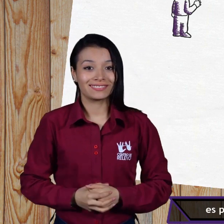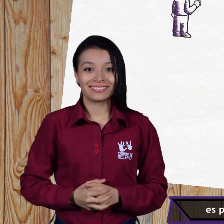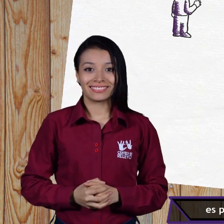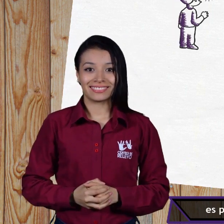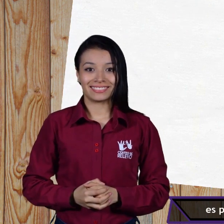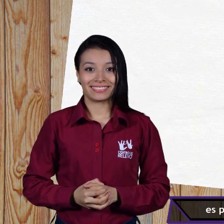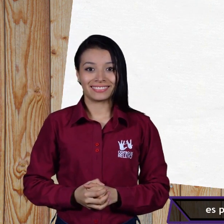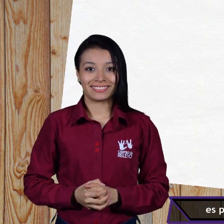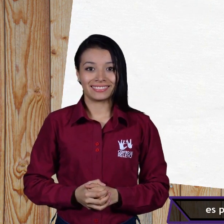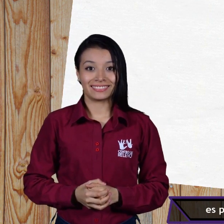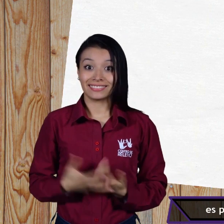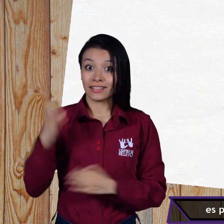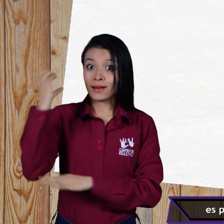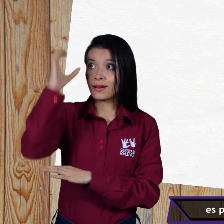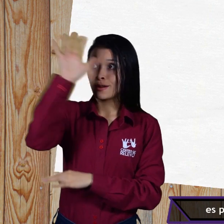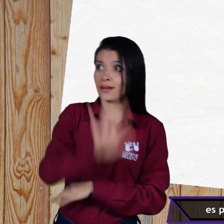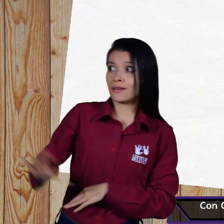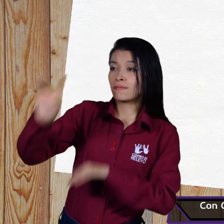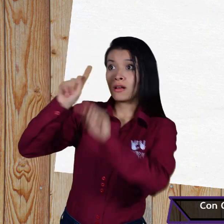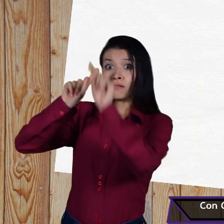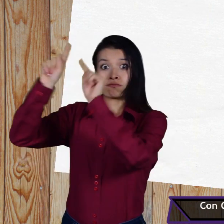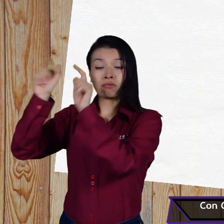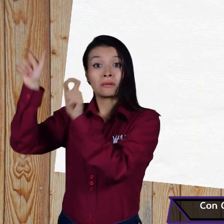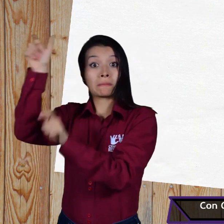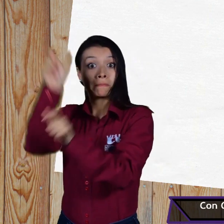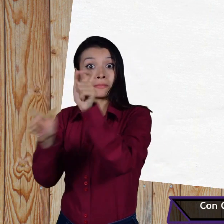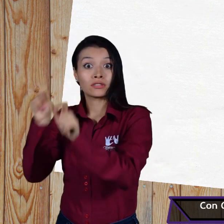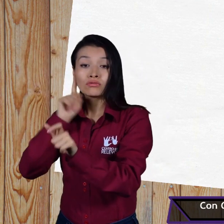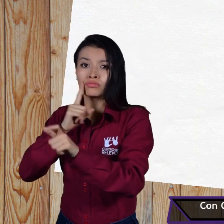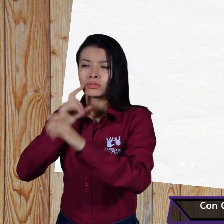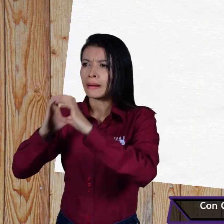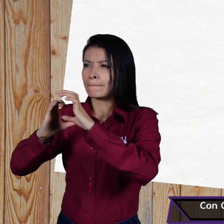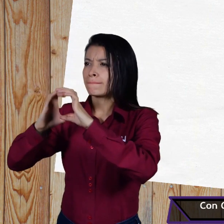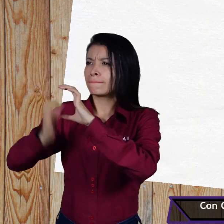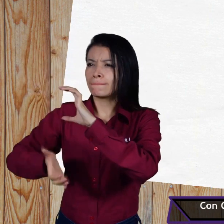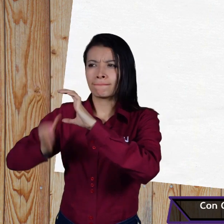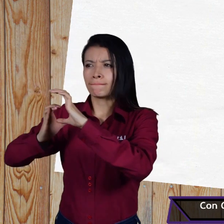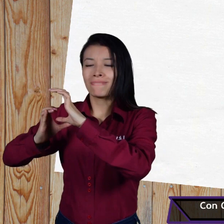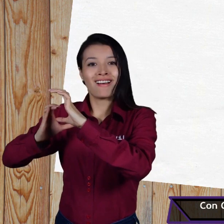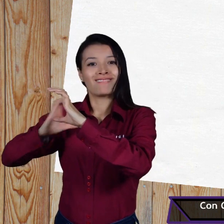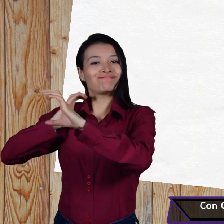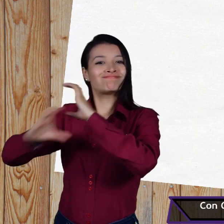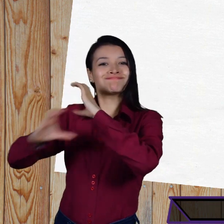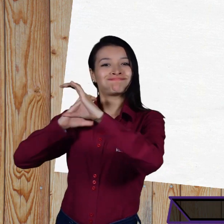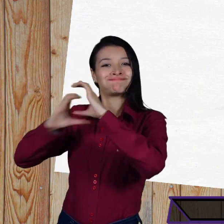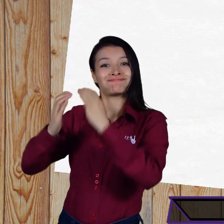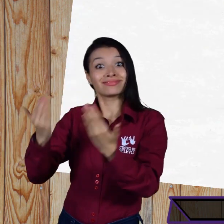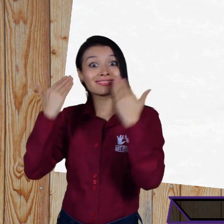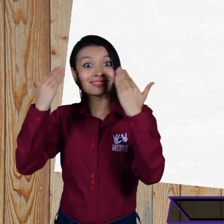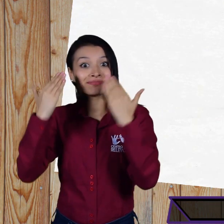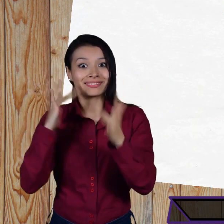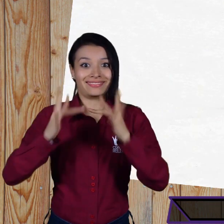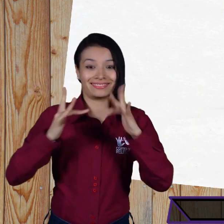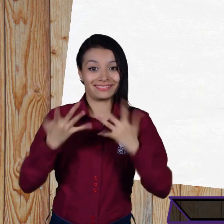posible tener mensajes en doble guía. Con centro de relevo las personas sordas pueden comunicarse desde cualquier parte del país.